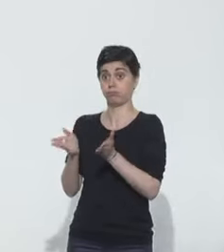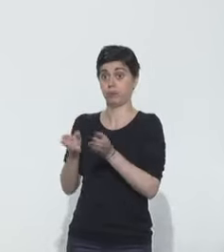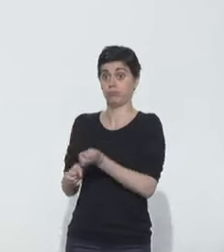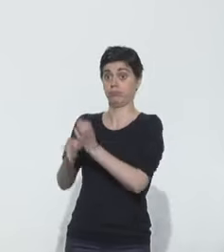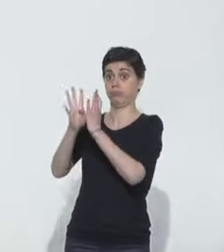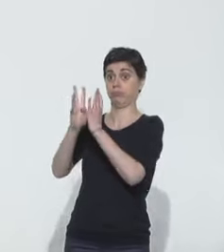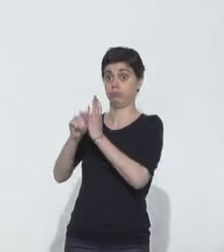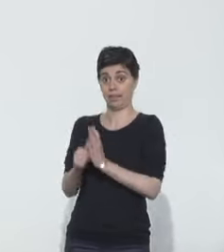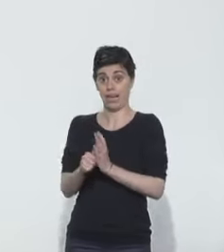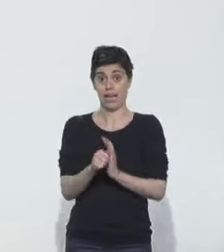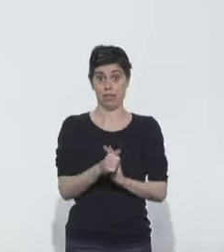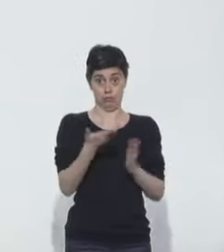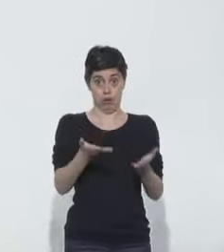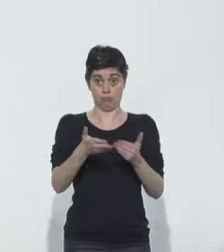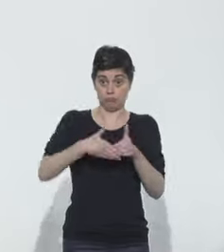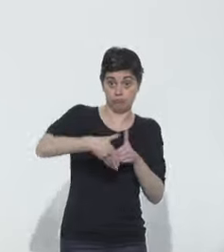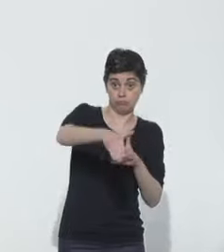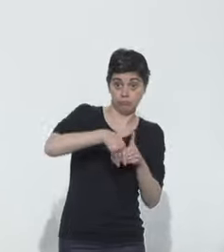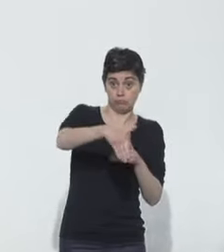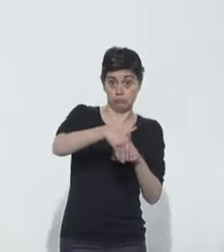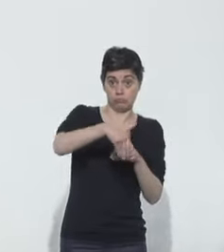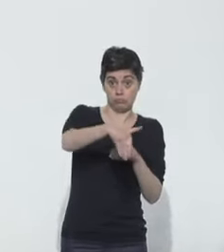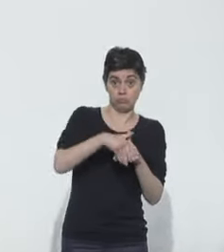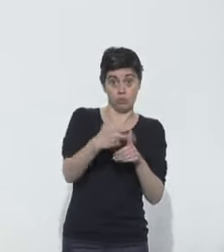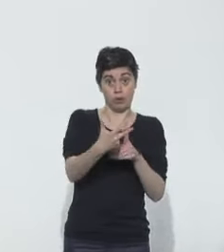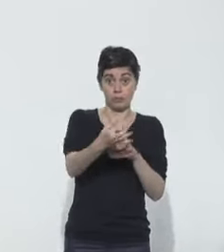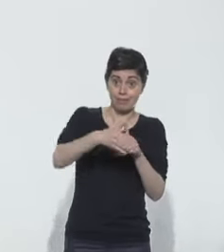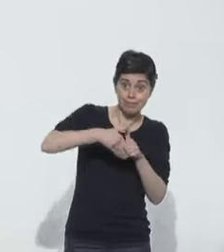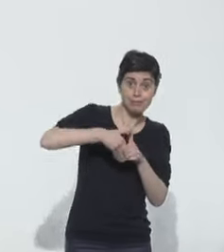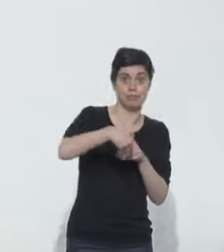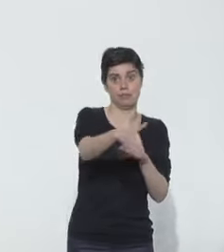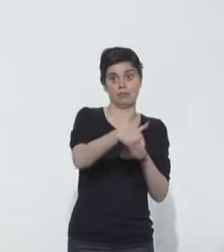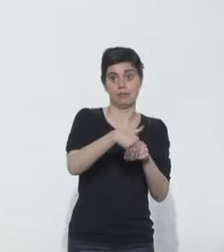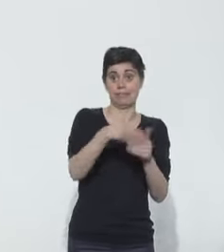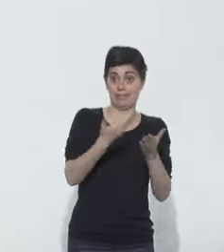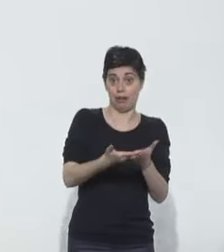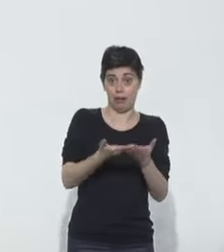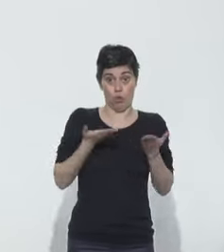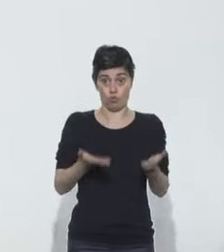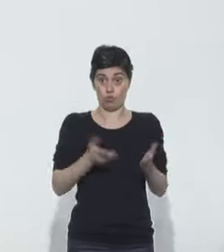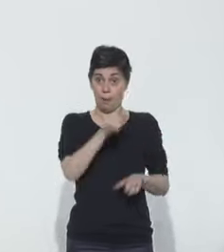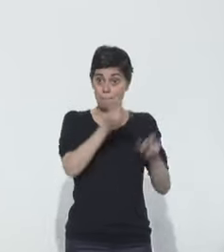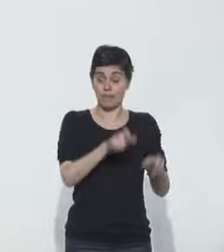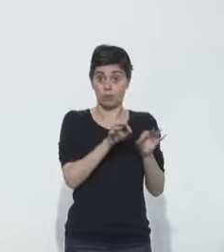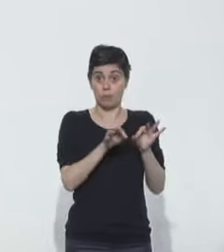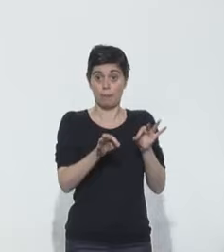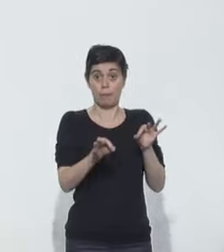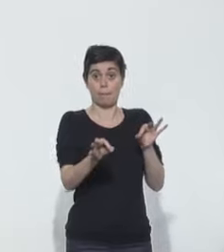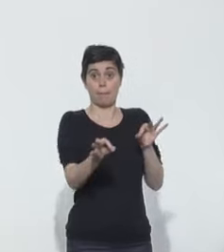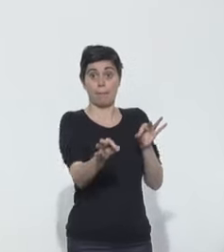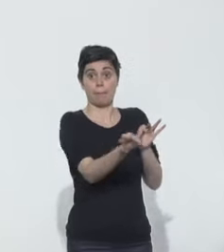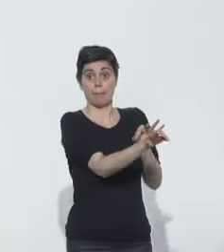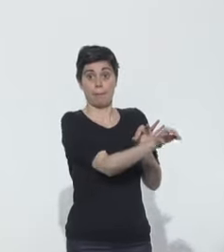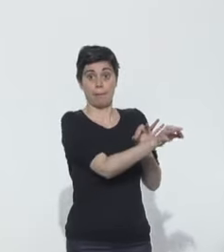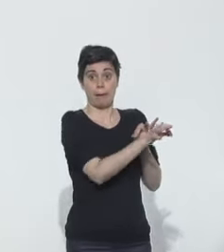C'est exactement le temps moyen qu'il faut pour arriver en réanimation. Et donc, toutes les personnes qui se contaminent aujourd'hui risquent éventuellement